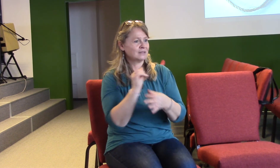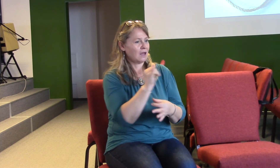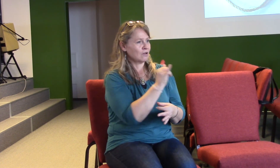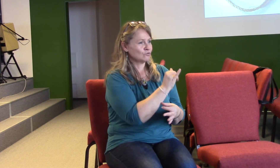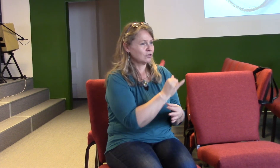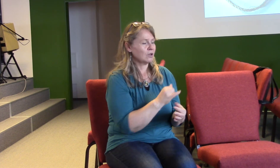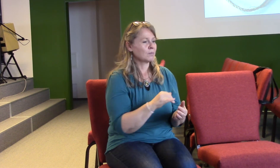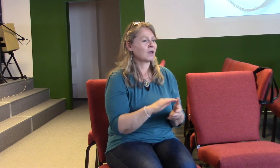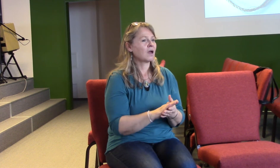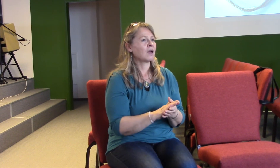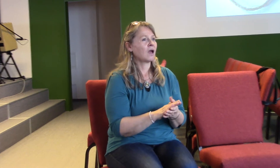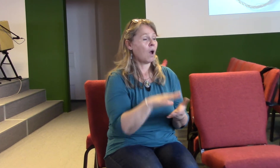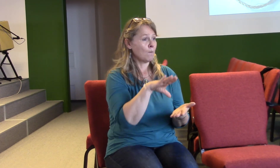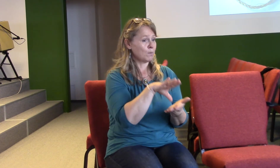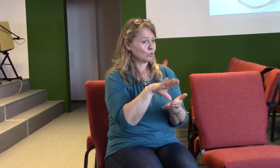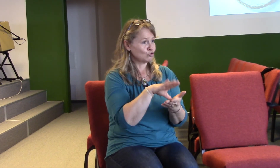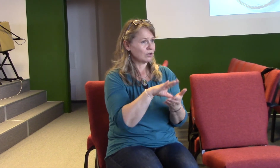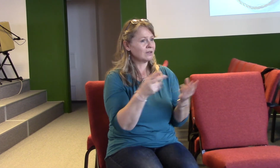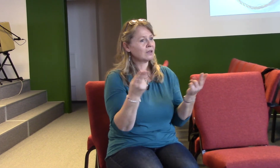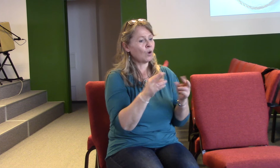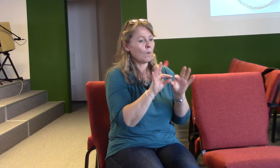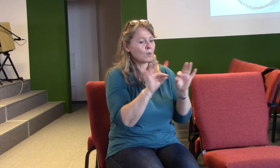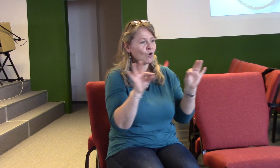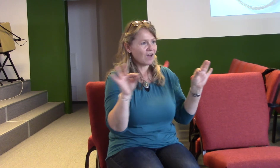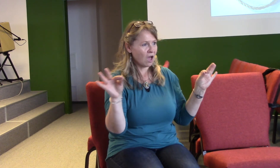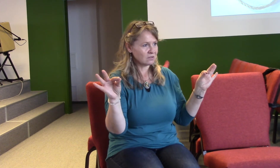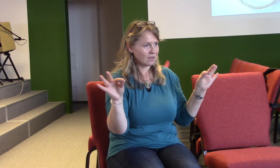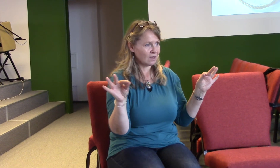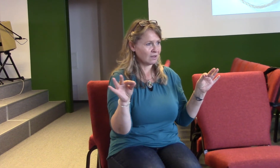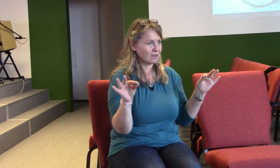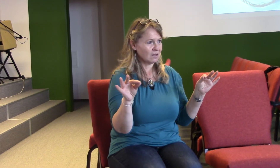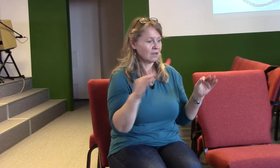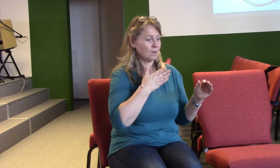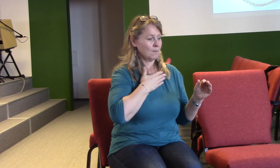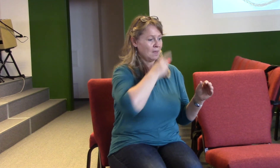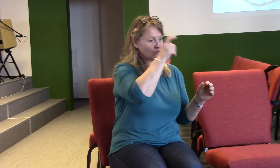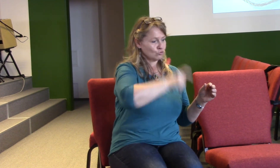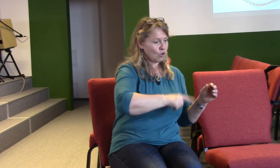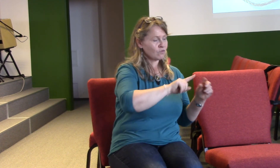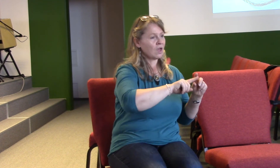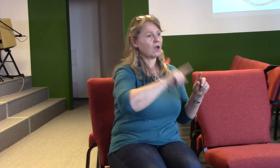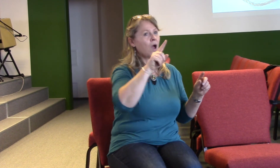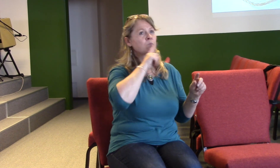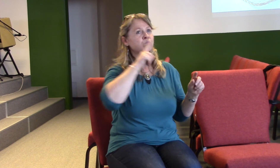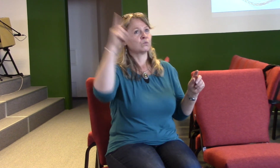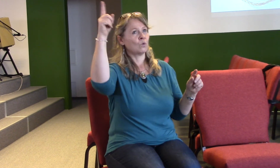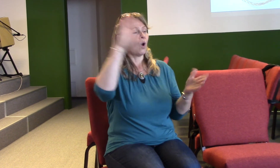vlastně bychom řekli, tím provázkem mezi Bohem a Otcem a námi se stal Pán Ježíš Kristus. On nám